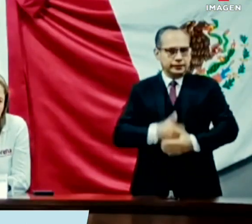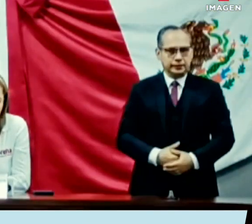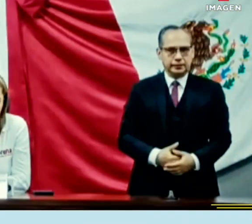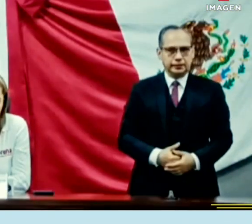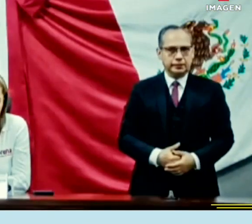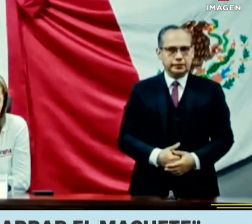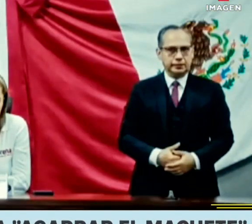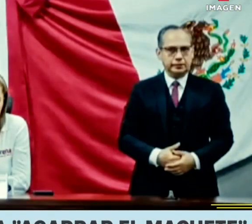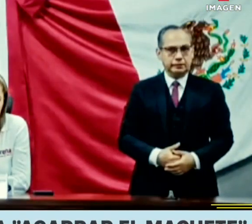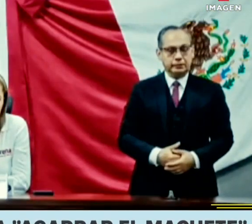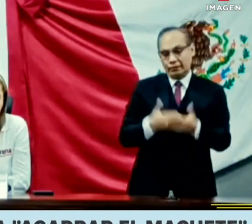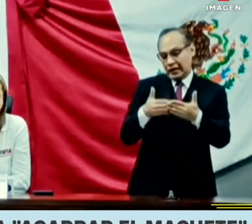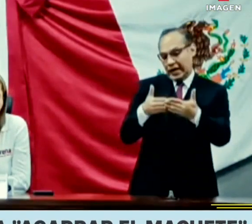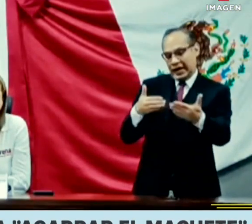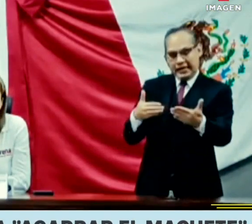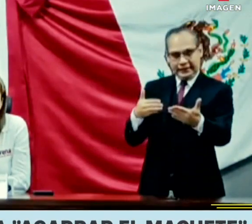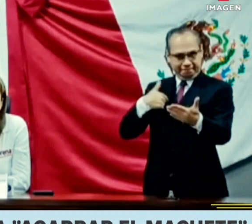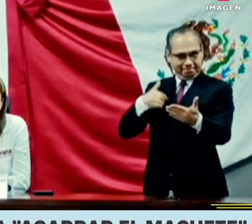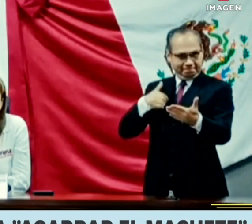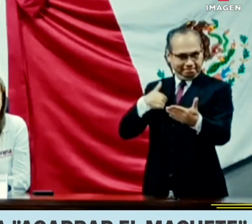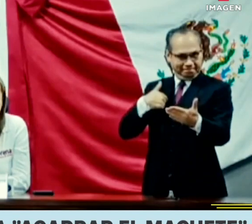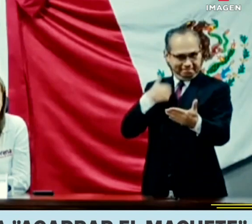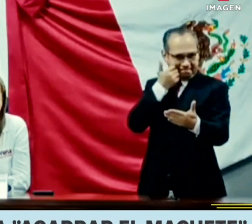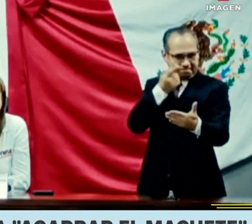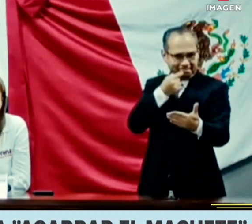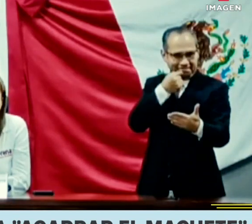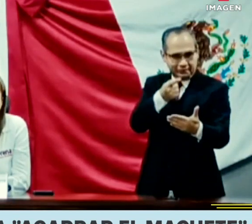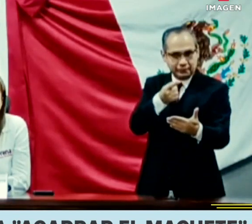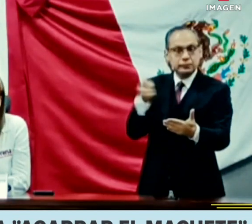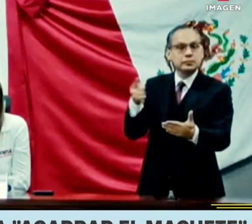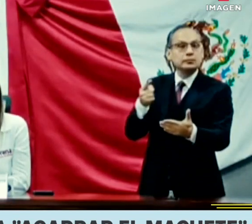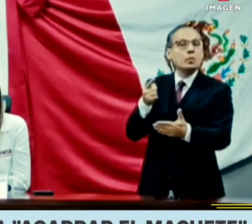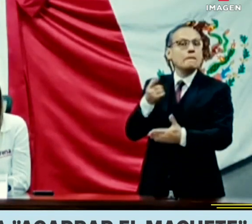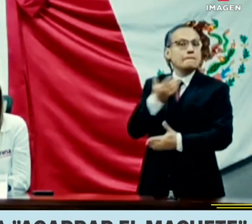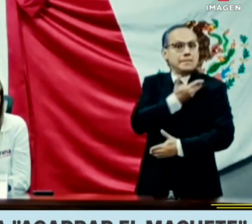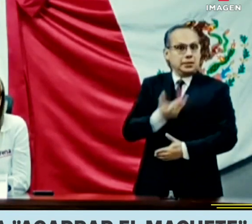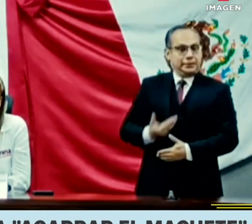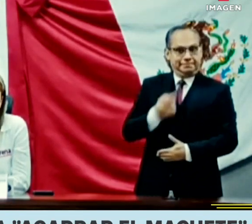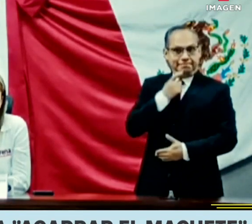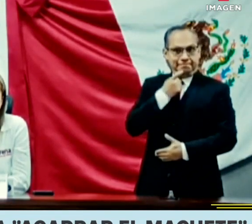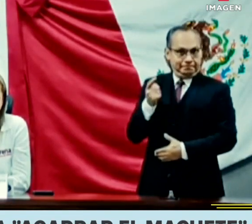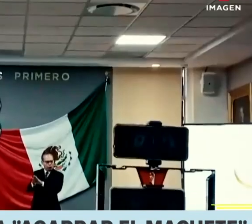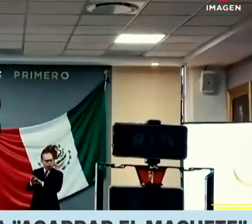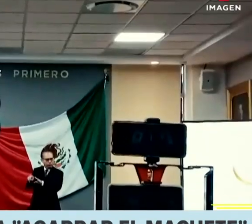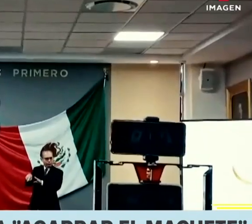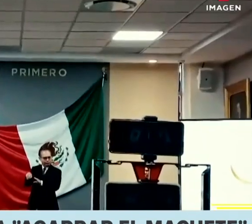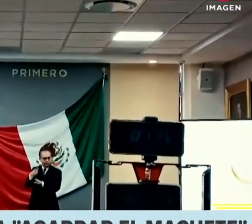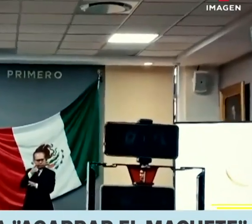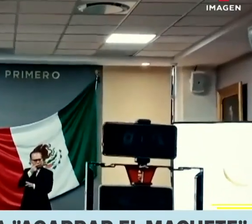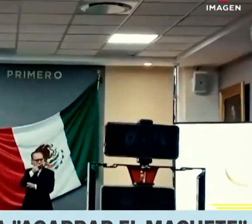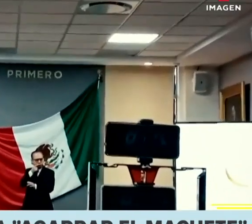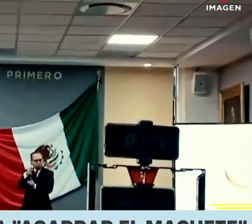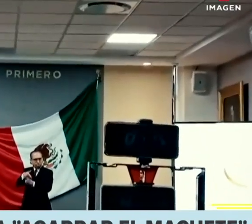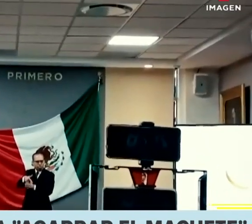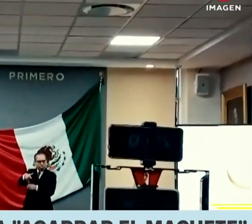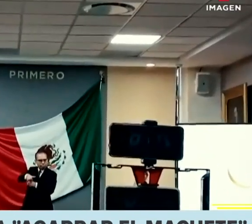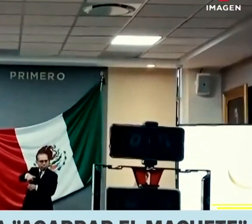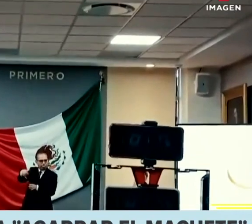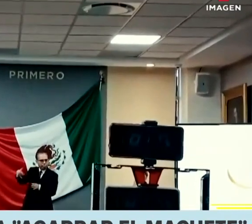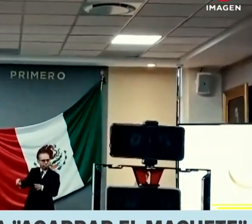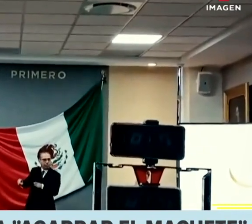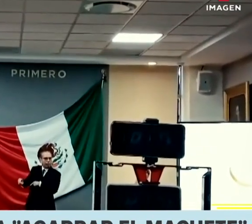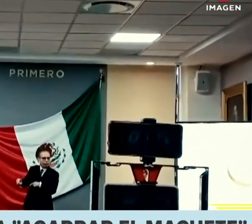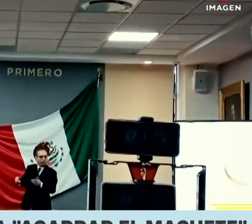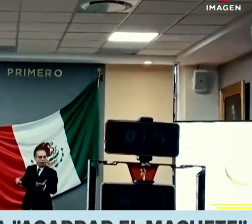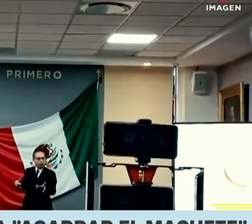de Hidalgo, quien llamó a los ciudadanos, ¿sabe a qué? A agarrar el machete y darle en la madre a los delincuentes. Esto ante la falta de respuesta y nula